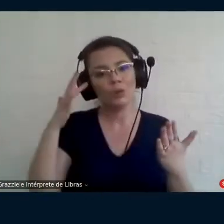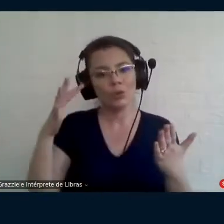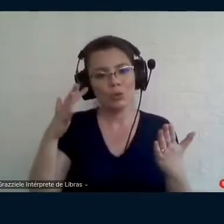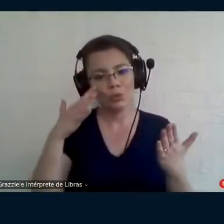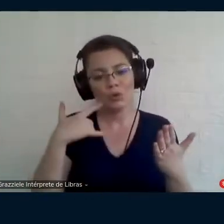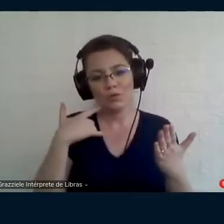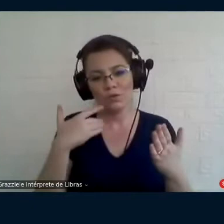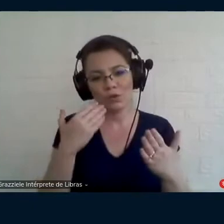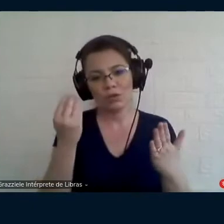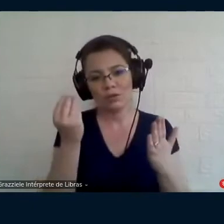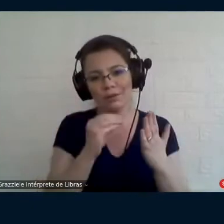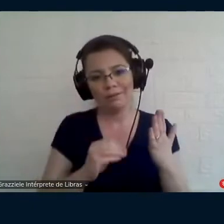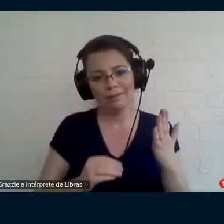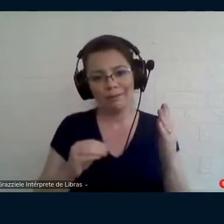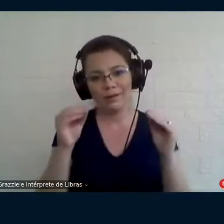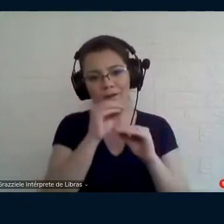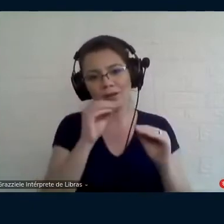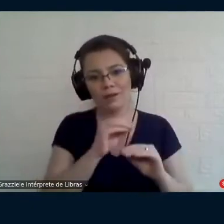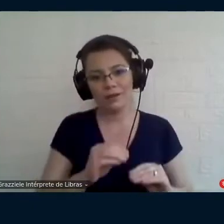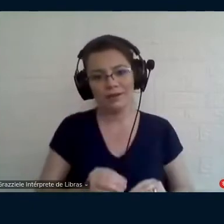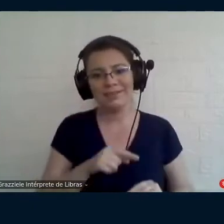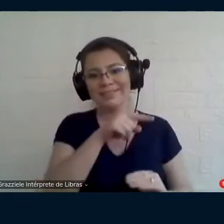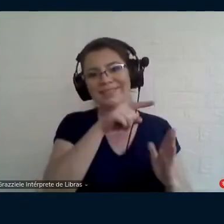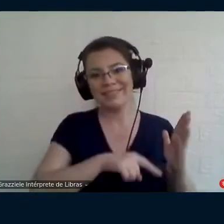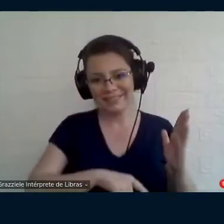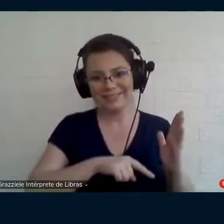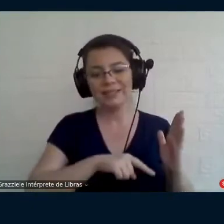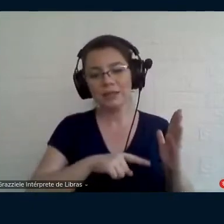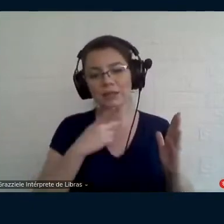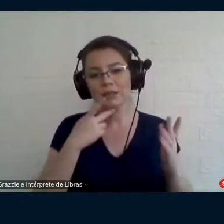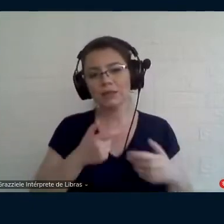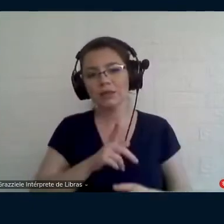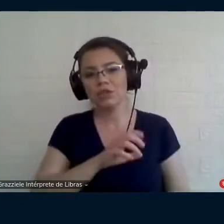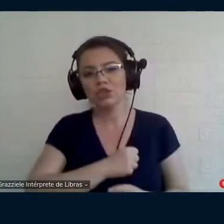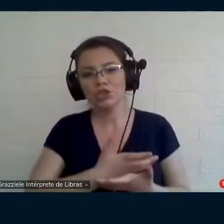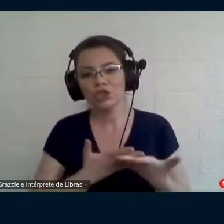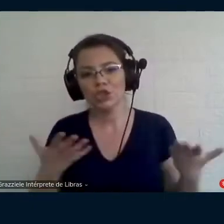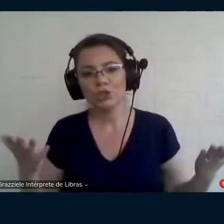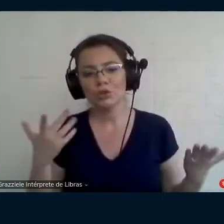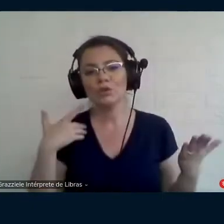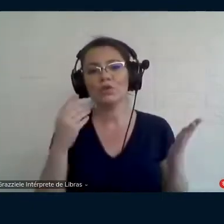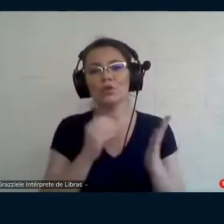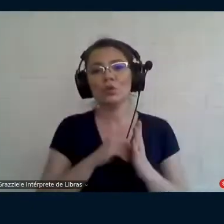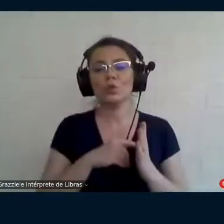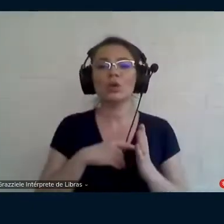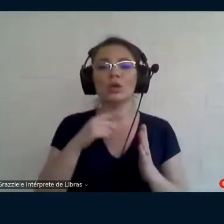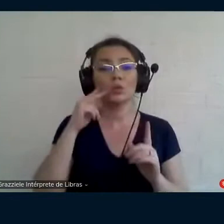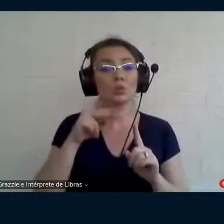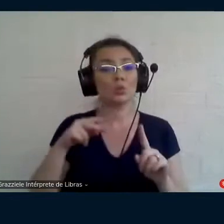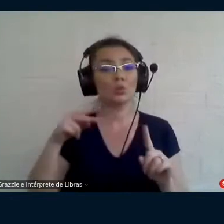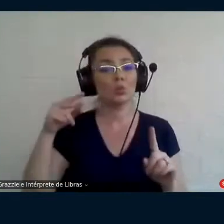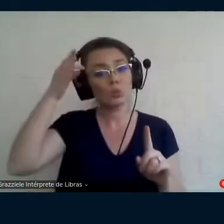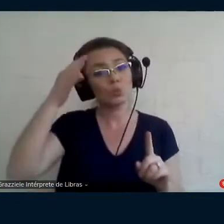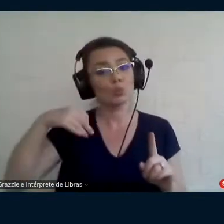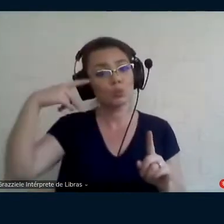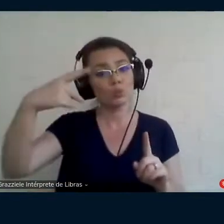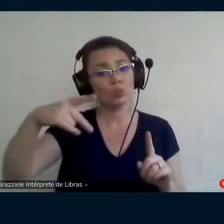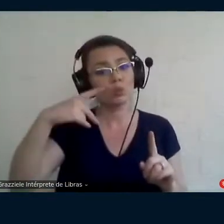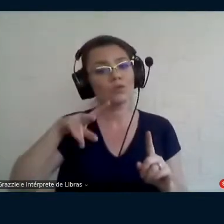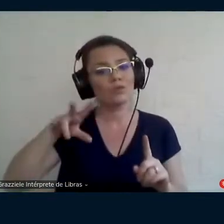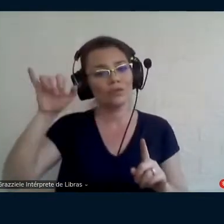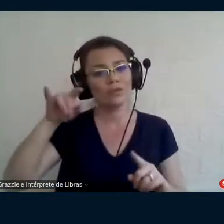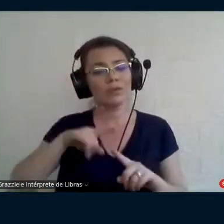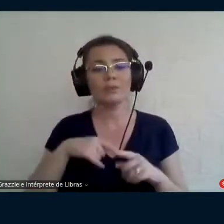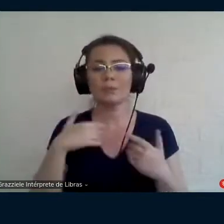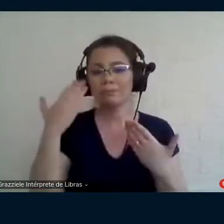tese pela generosidade com que você entrega a sua compreensão sobre a teoria de Gottschiana e obrigada por